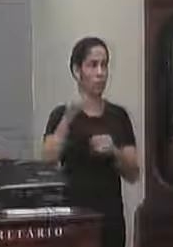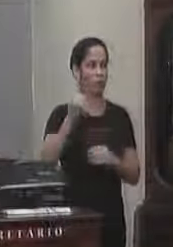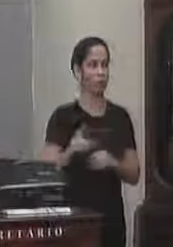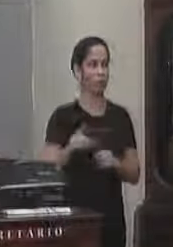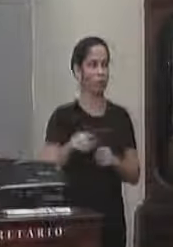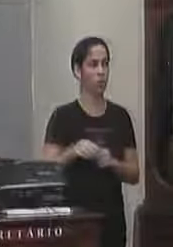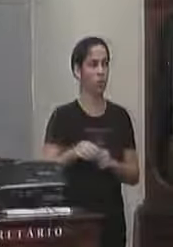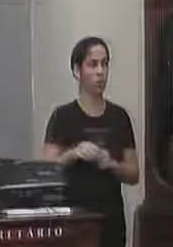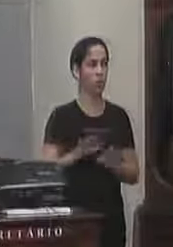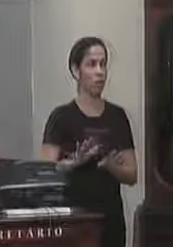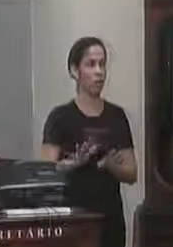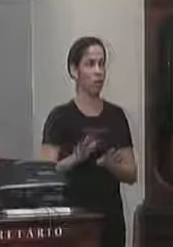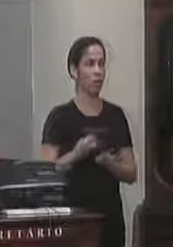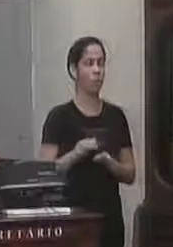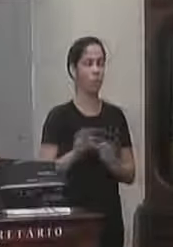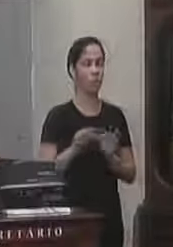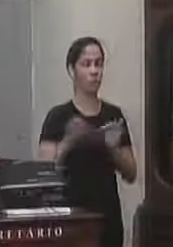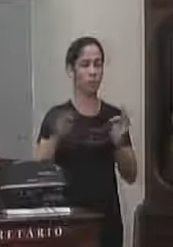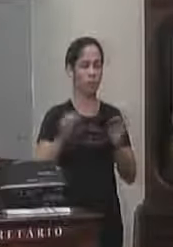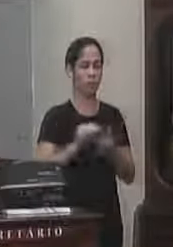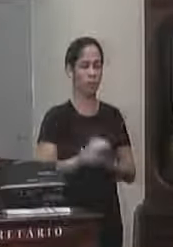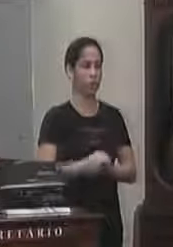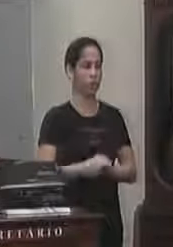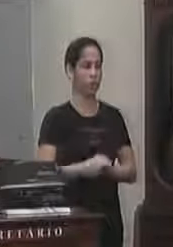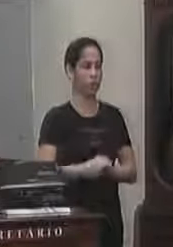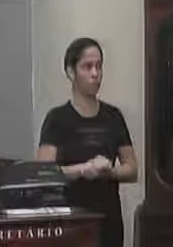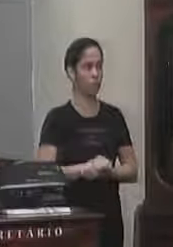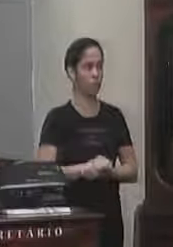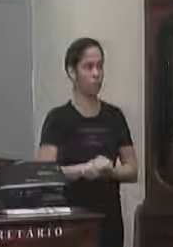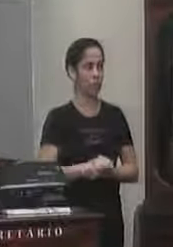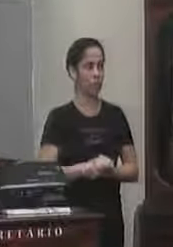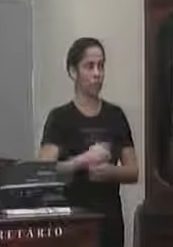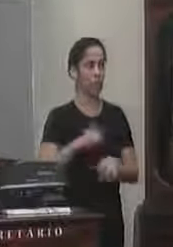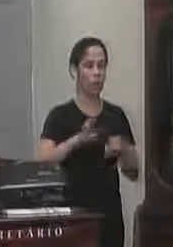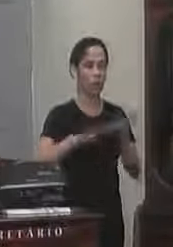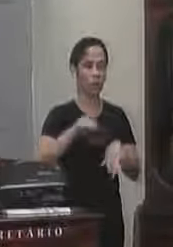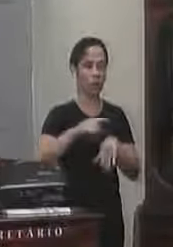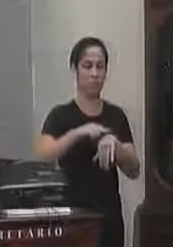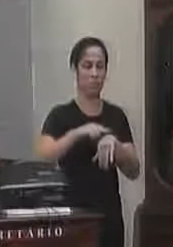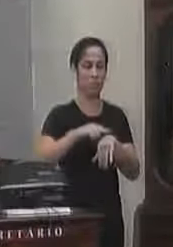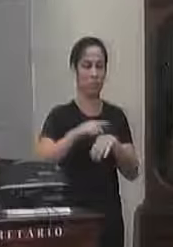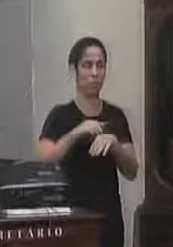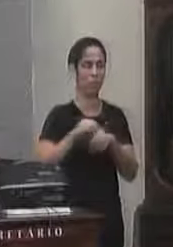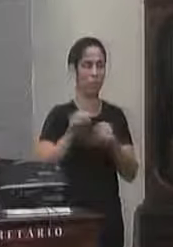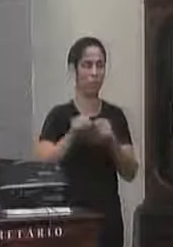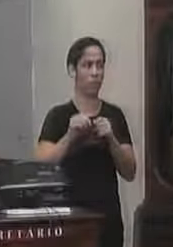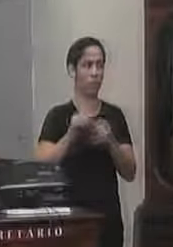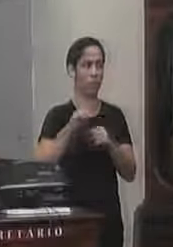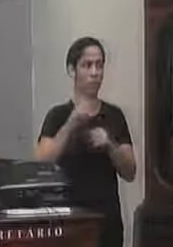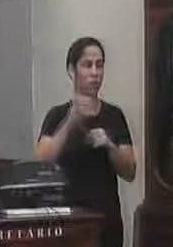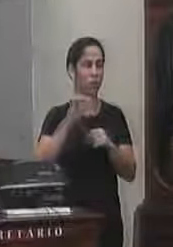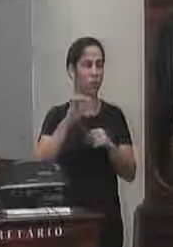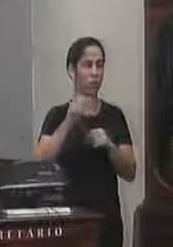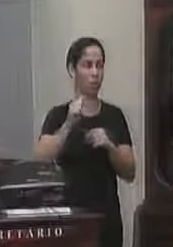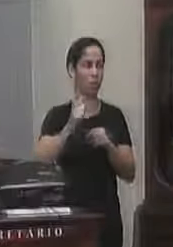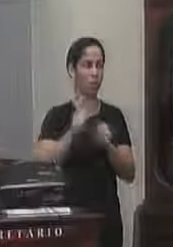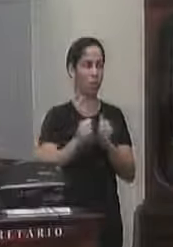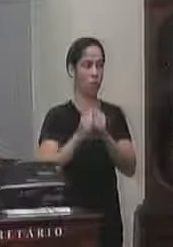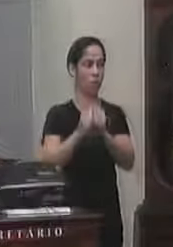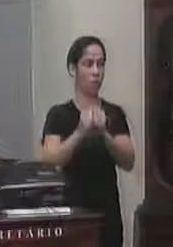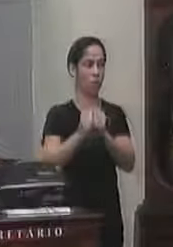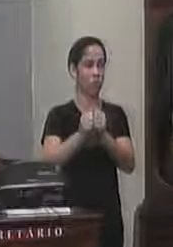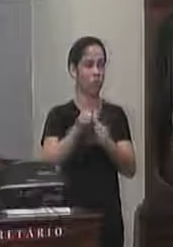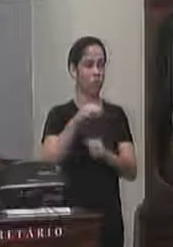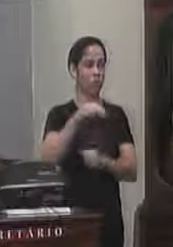eles tem o transporte tá inclusive num determinado horário quem faz a rota são duas monitoras que há a